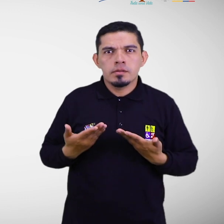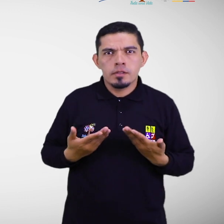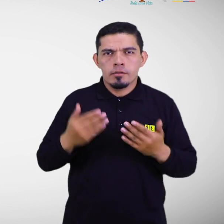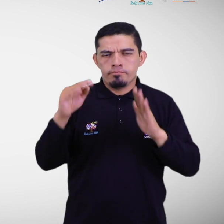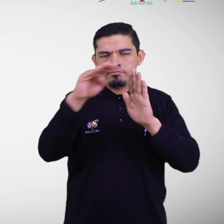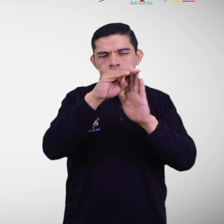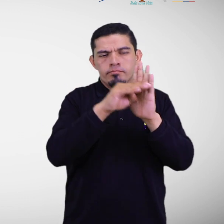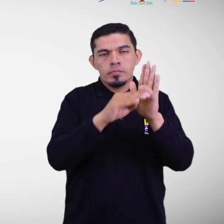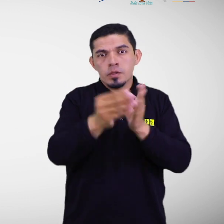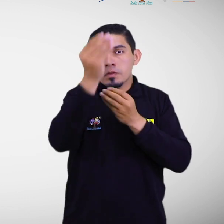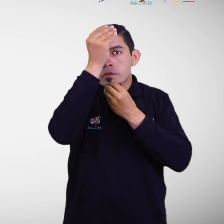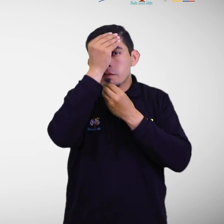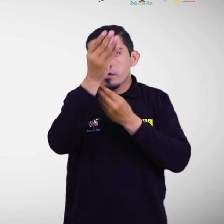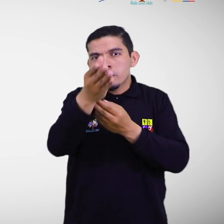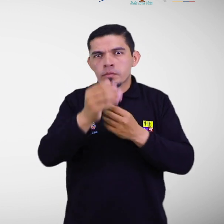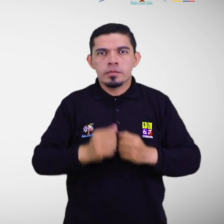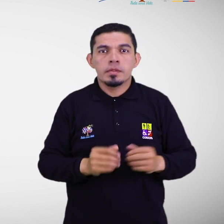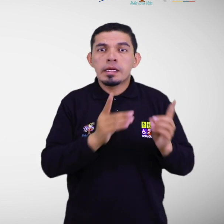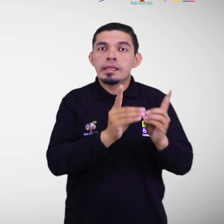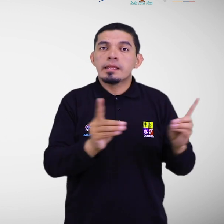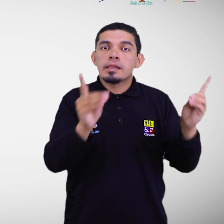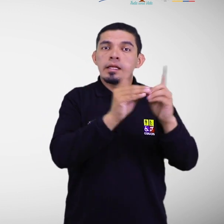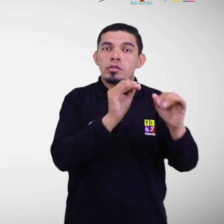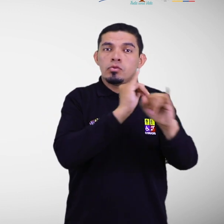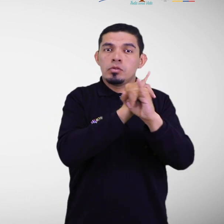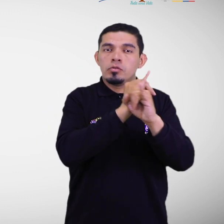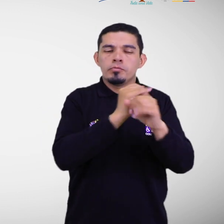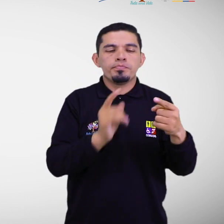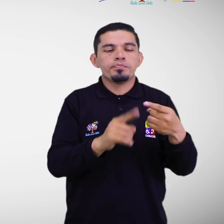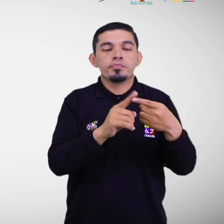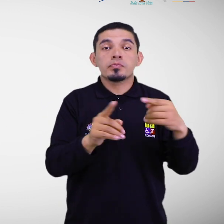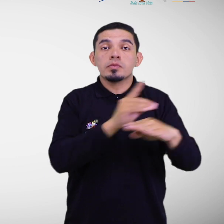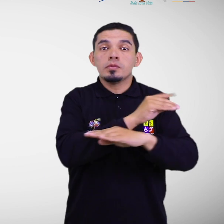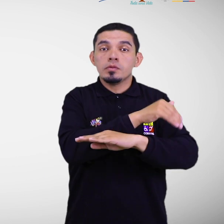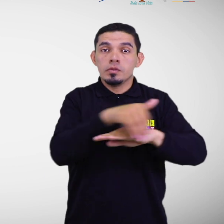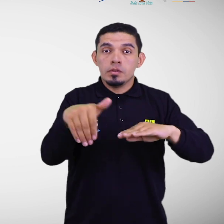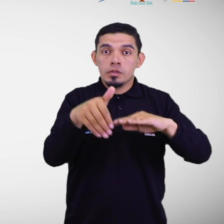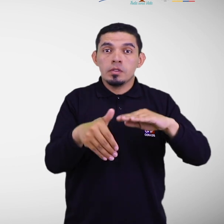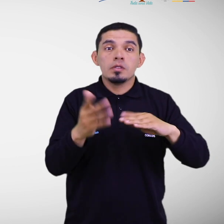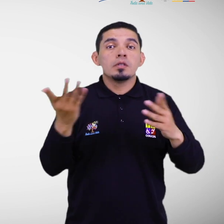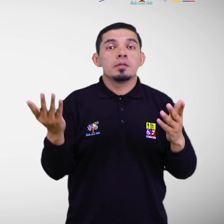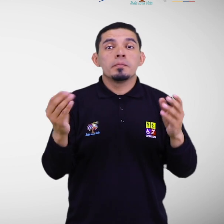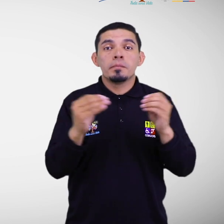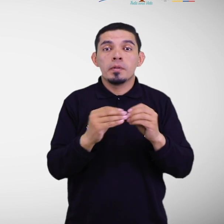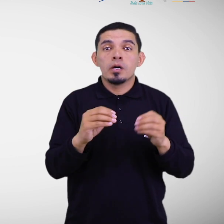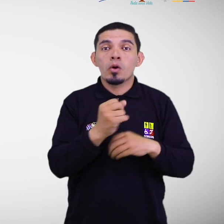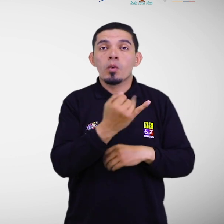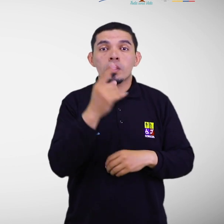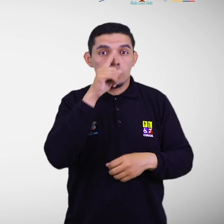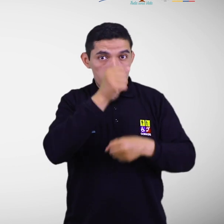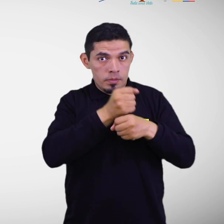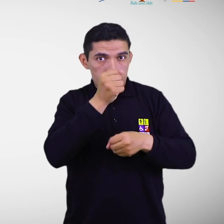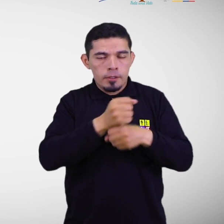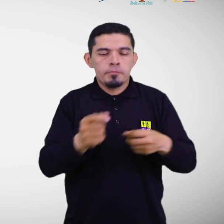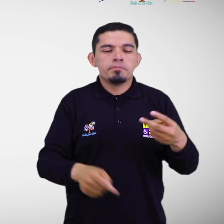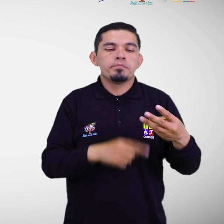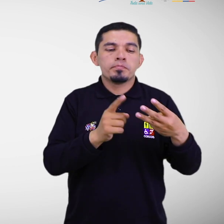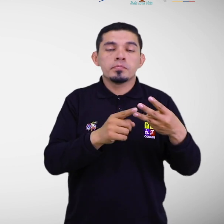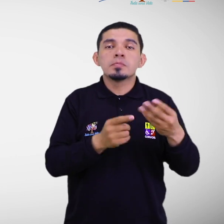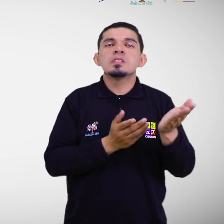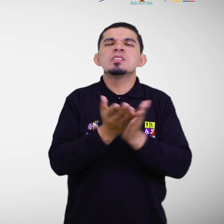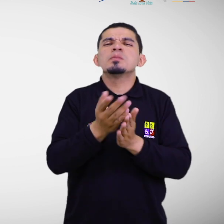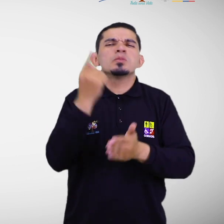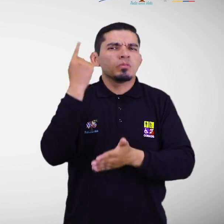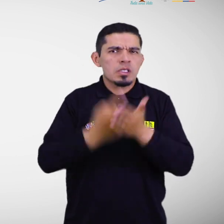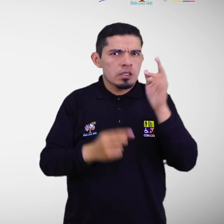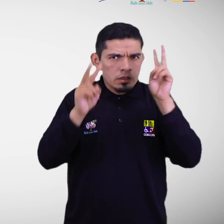información. datos de la institución, dirección, número de personal con el que cuenta, tipo de servicios que